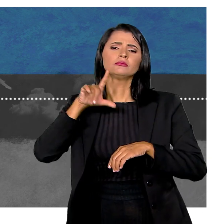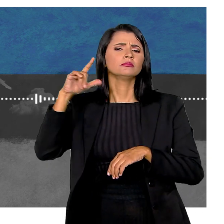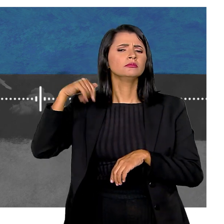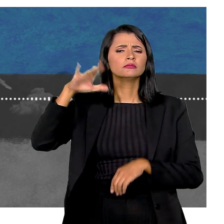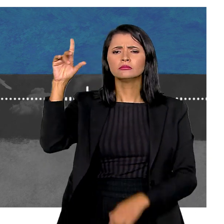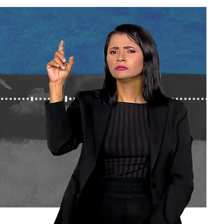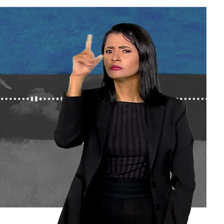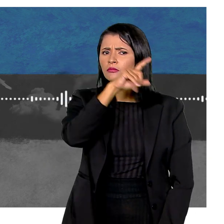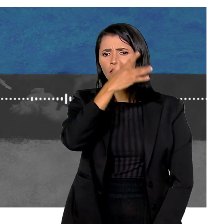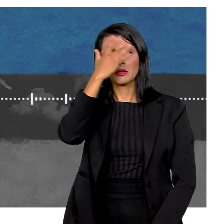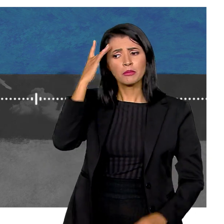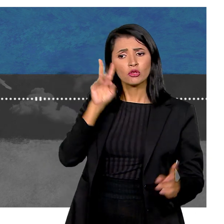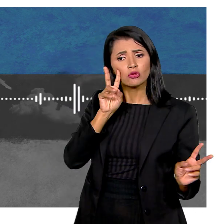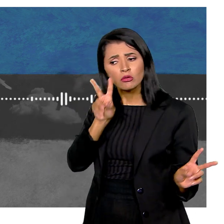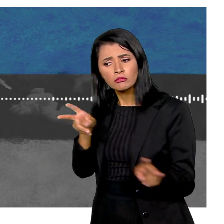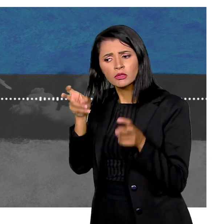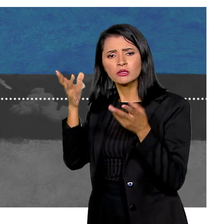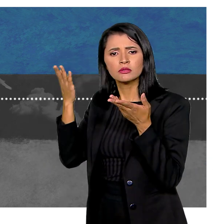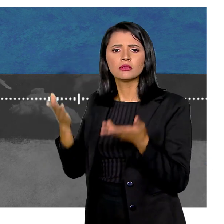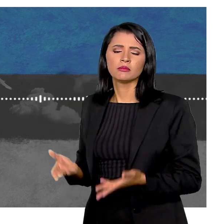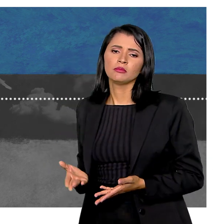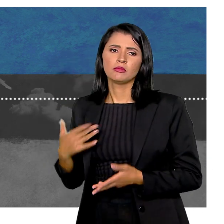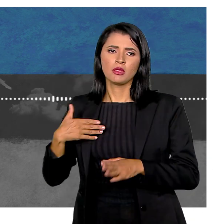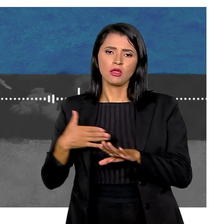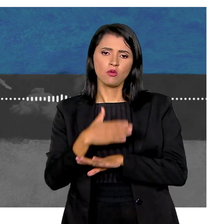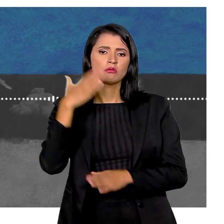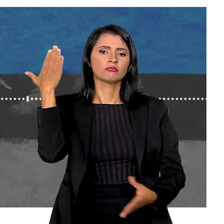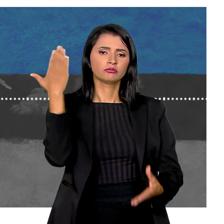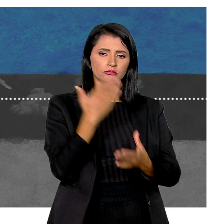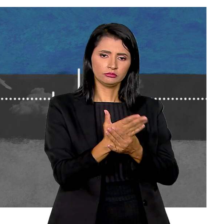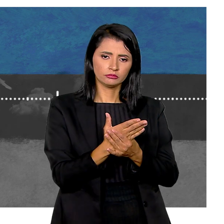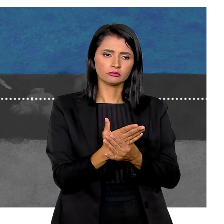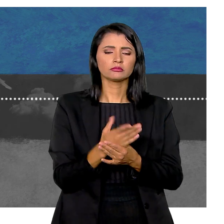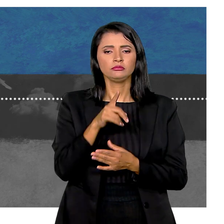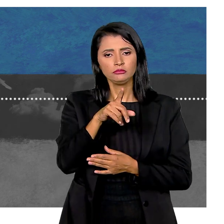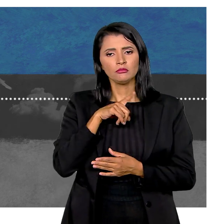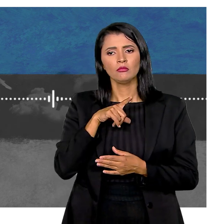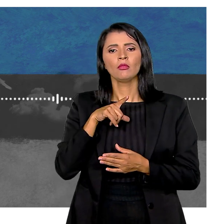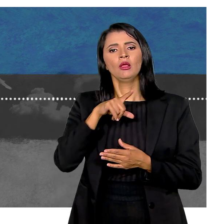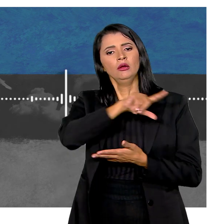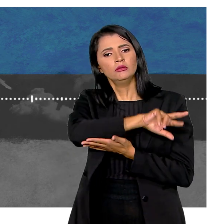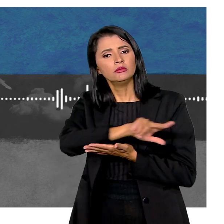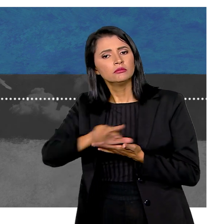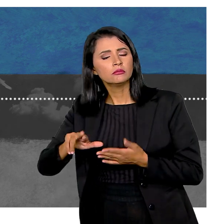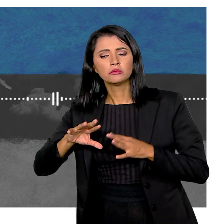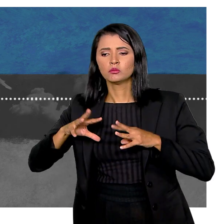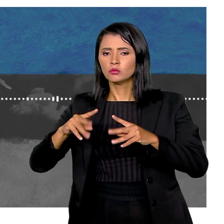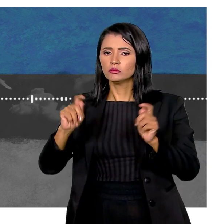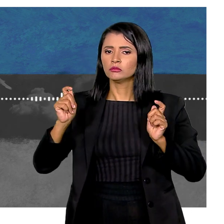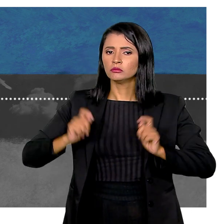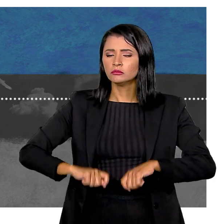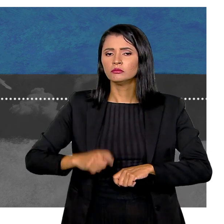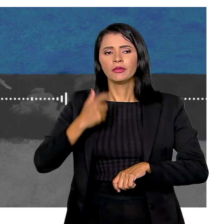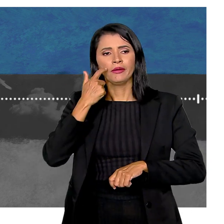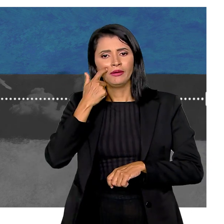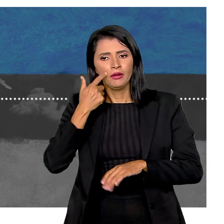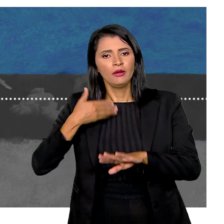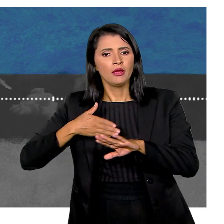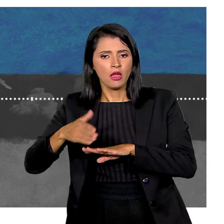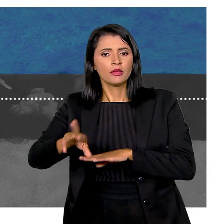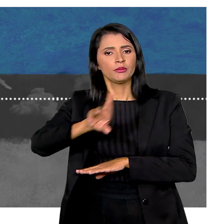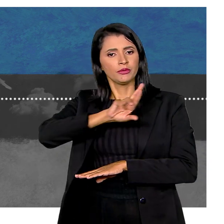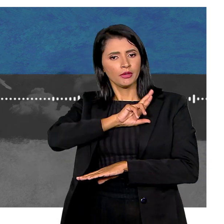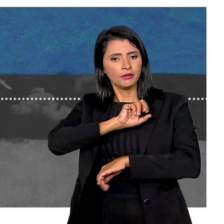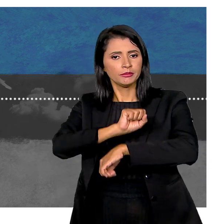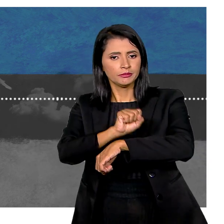verdade, o mais difícil É você fazer o mundo enxergá-lo Eu entrei com o processo E levei todos os exames que precisam E fez esperar